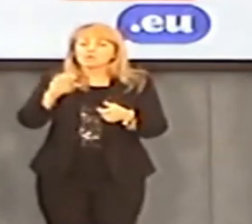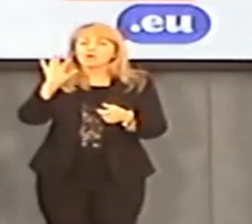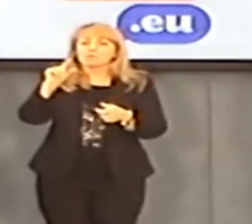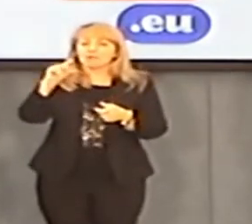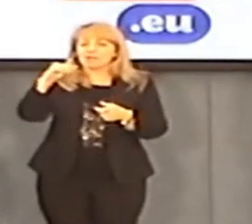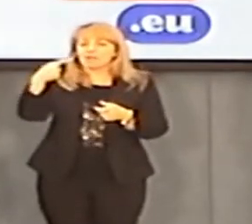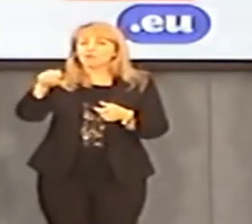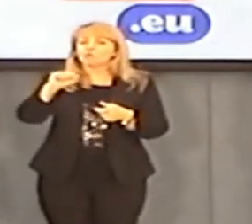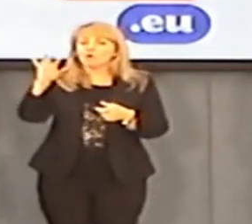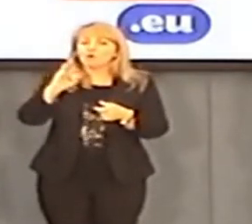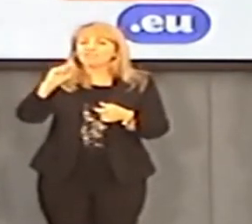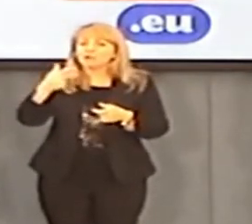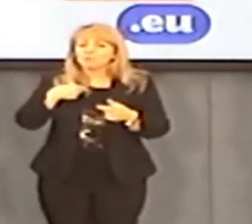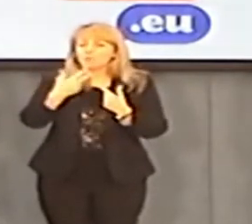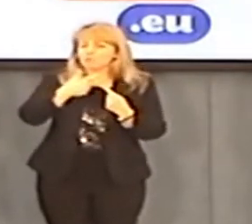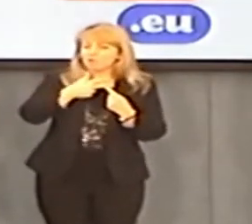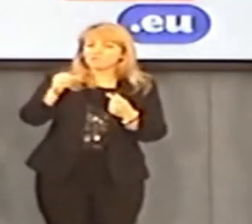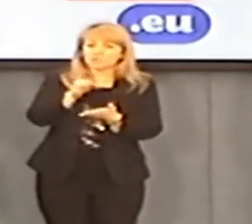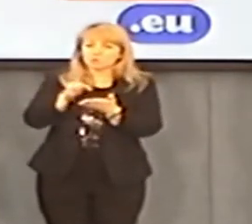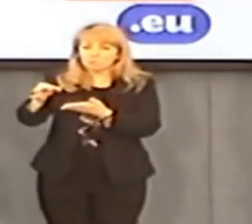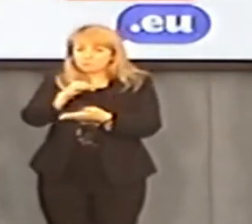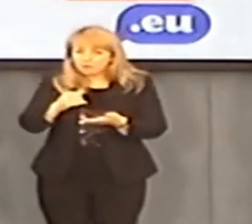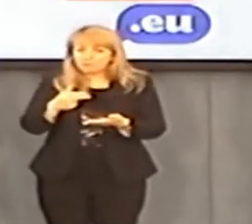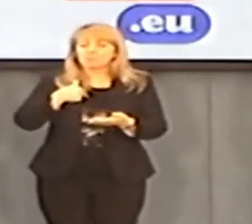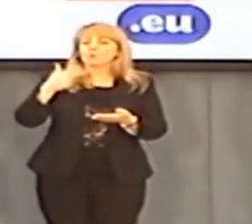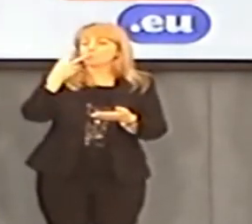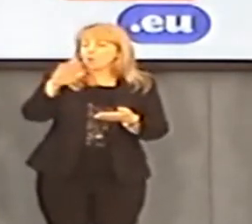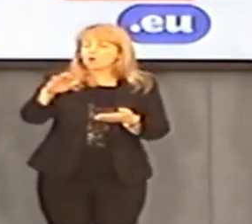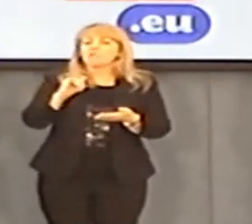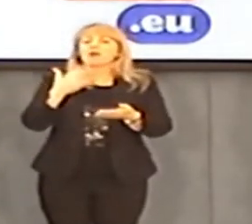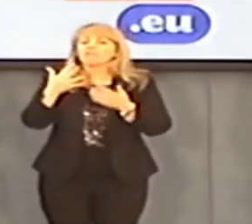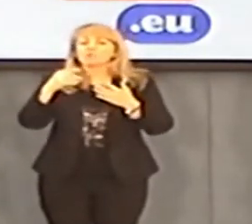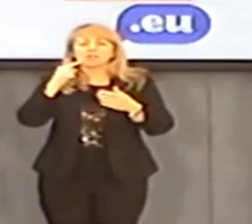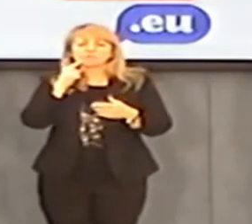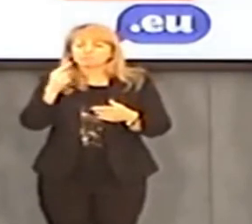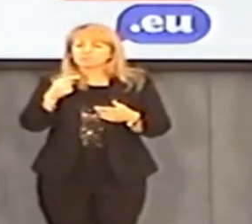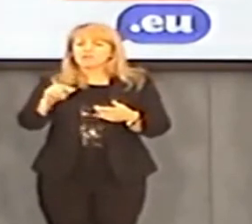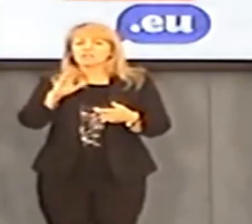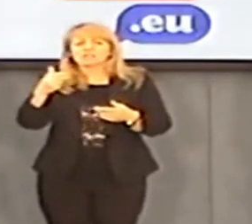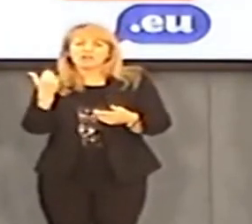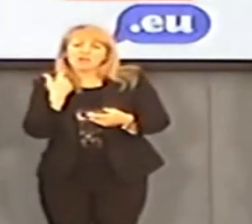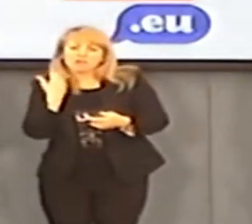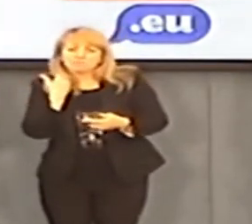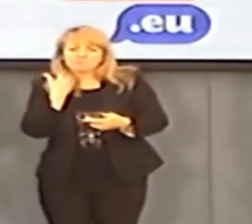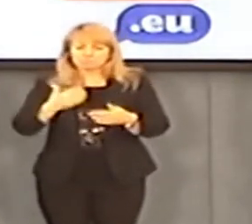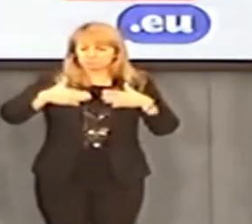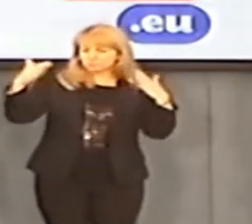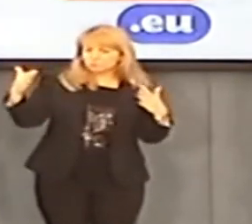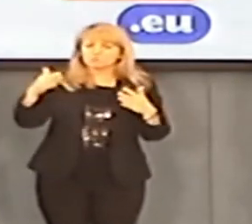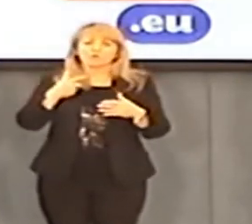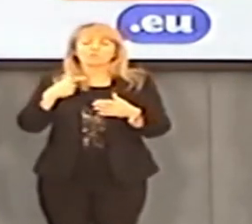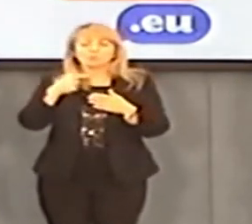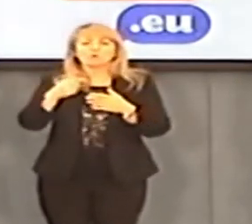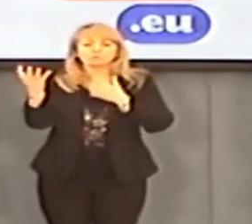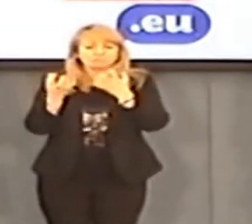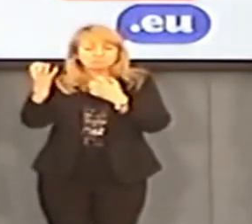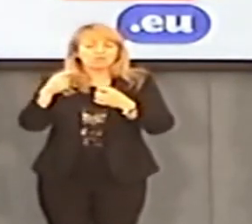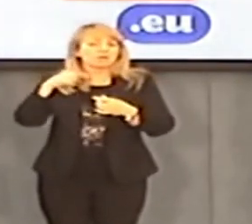oraz akty pedofilskie. W dominikańskiej telewizji ukazały się dwa wstrząsające reportaże przedstawiające